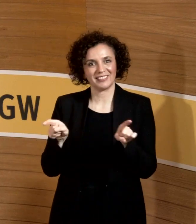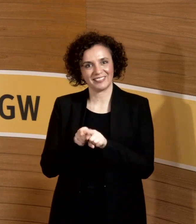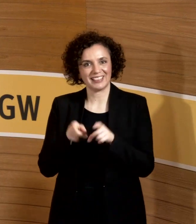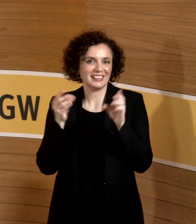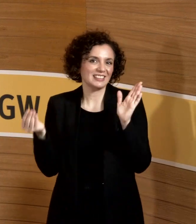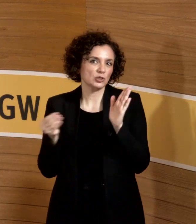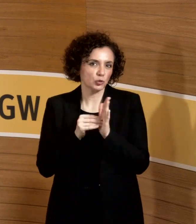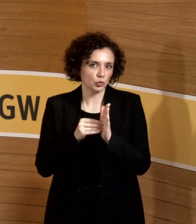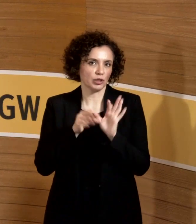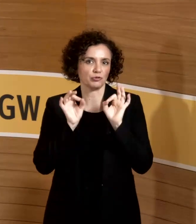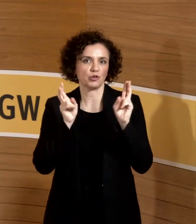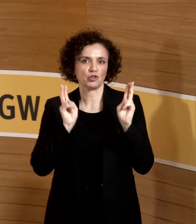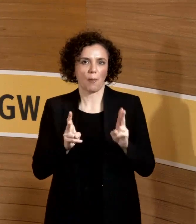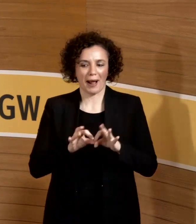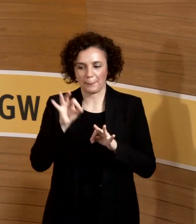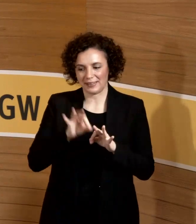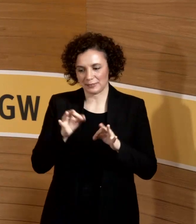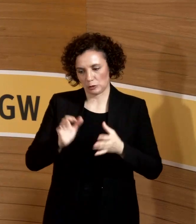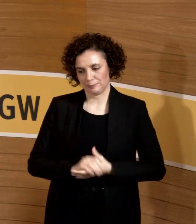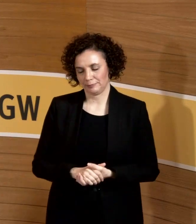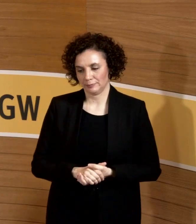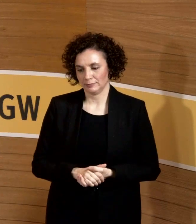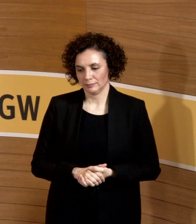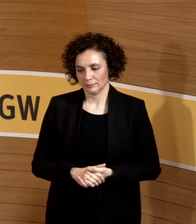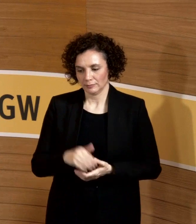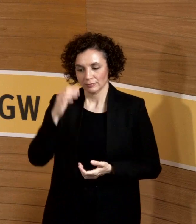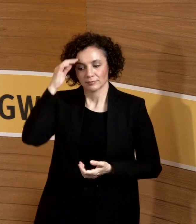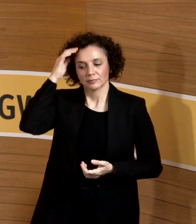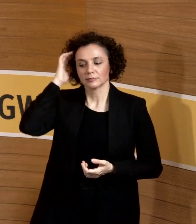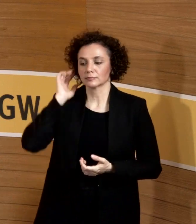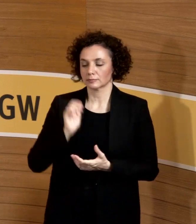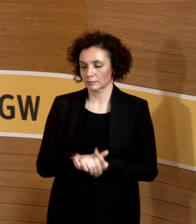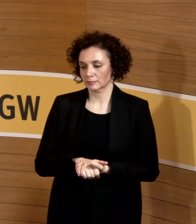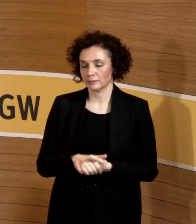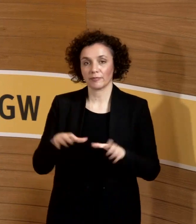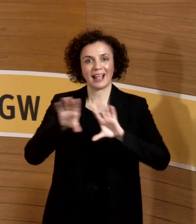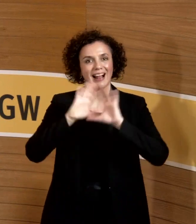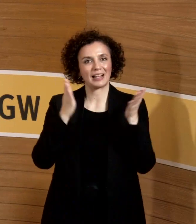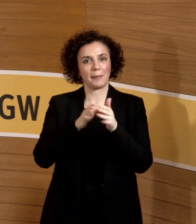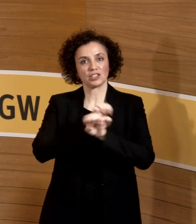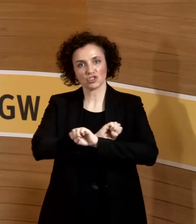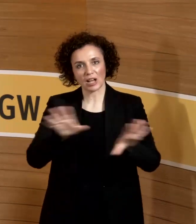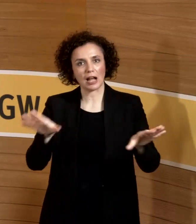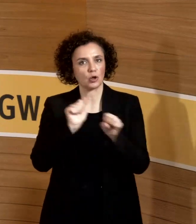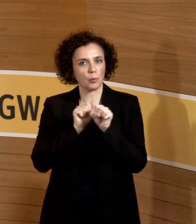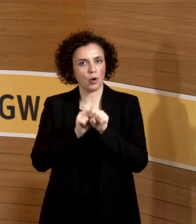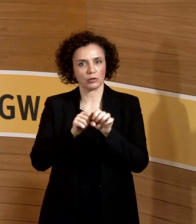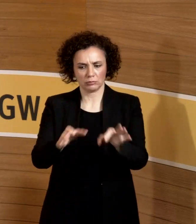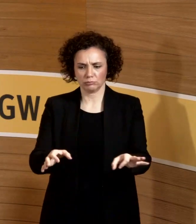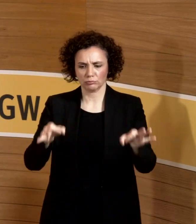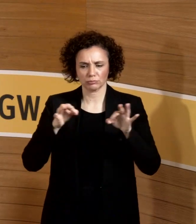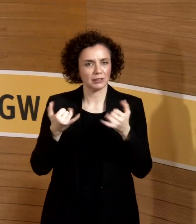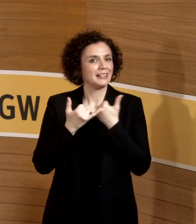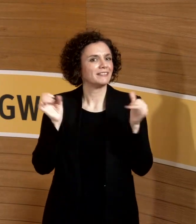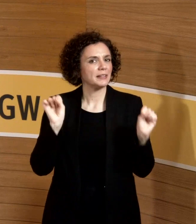sollte. Was ist denn so überhaupt an Strahlenexpositionen bekannt? Strahlenschutz,